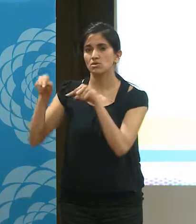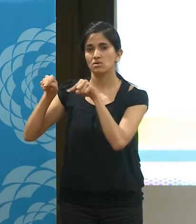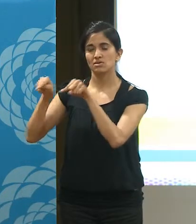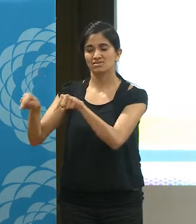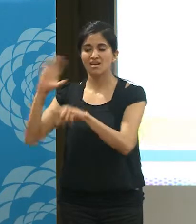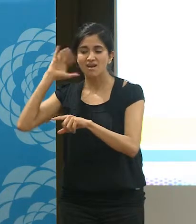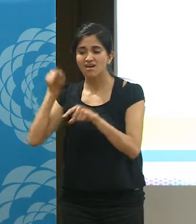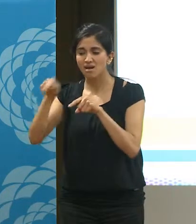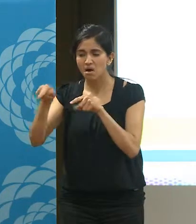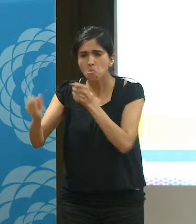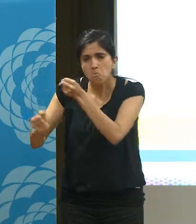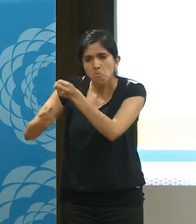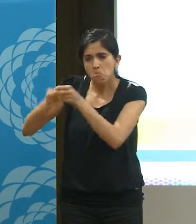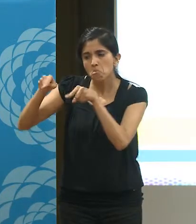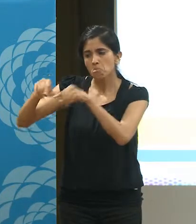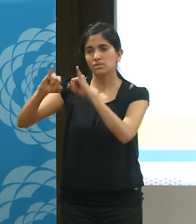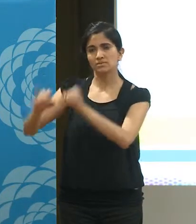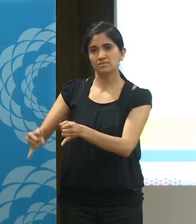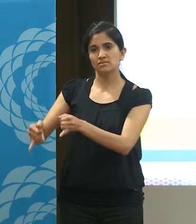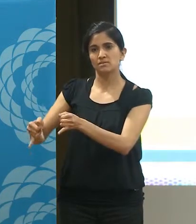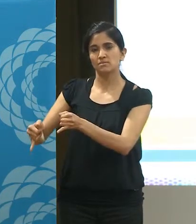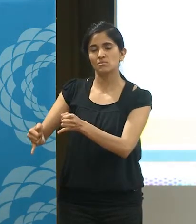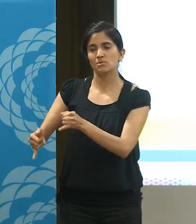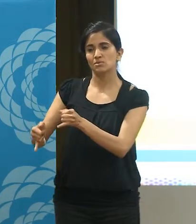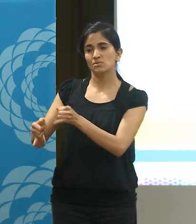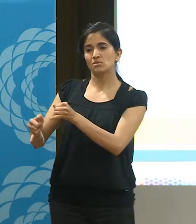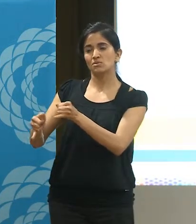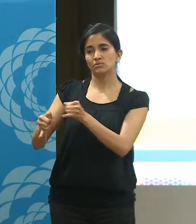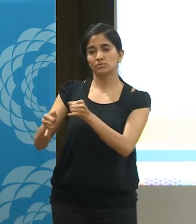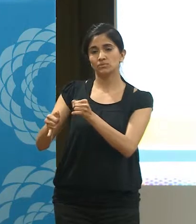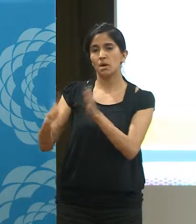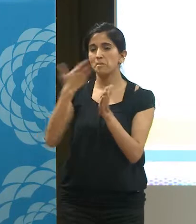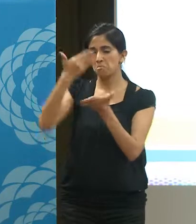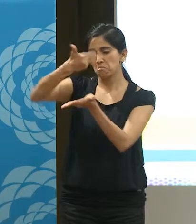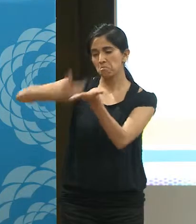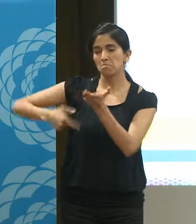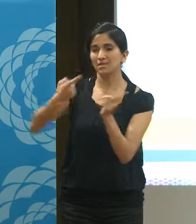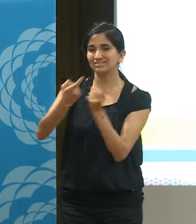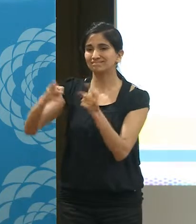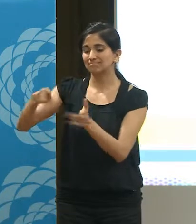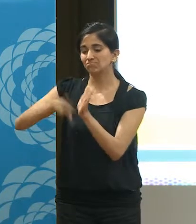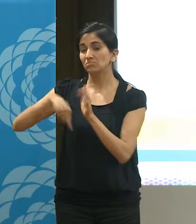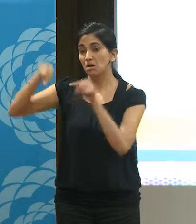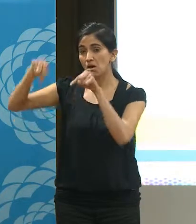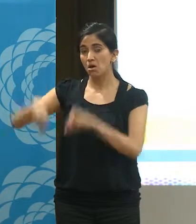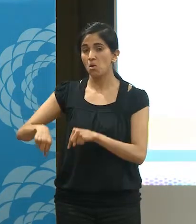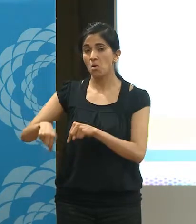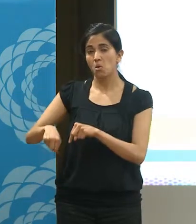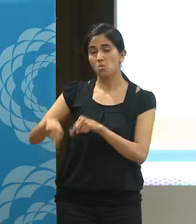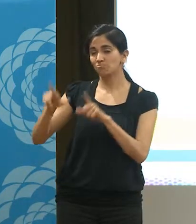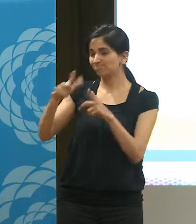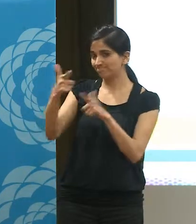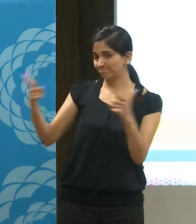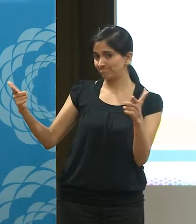está funcionando porque no tenemos la asociación civil ni la podemos tramitar. De hecho estamos viendo la posibilidad de heredar una asociación civil que en algún